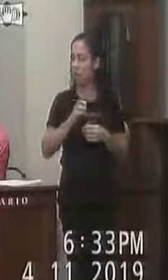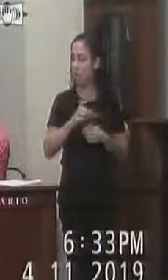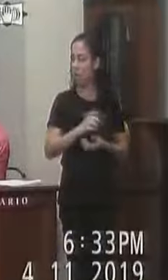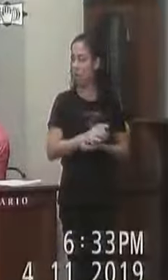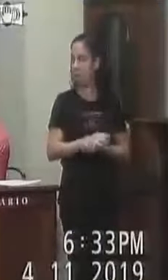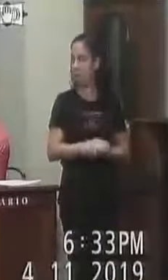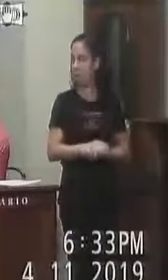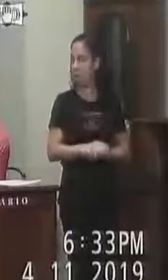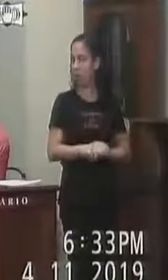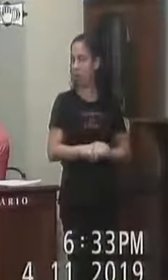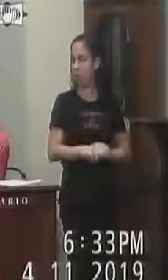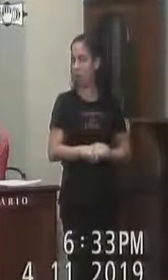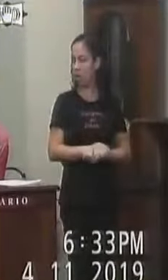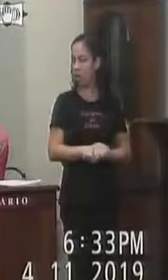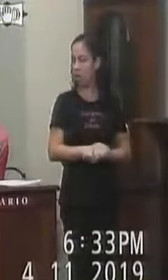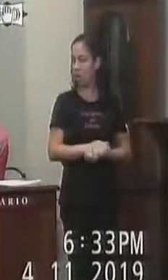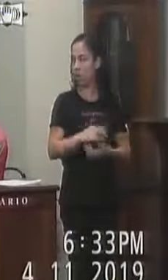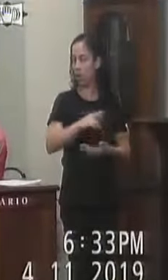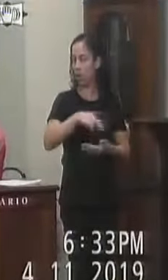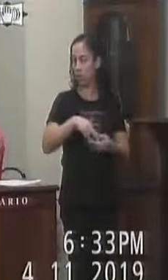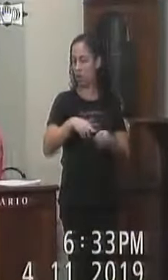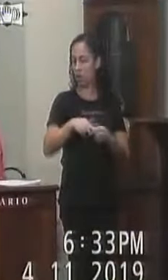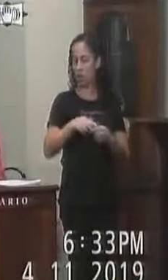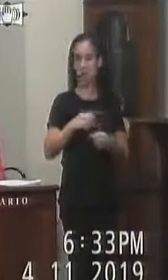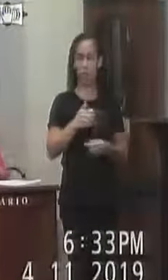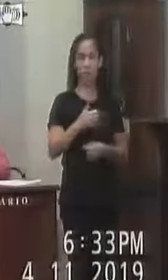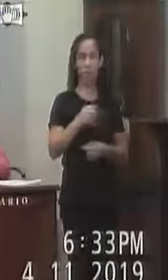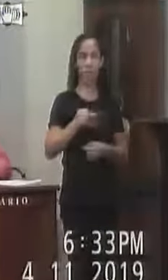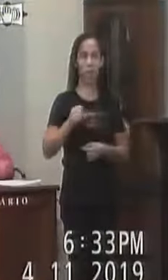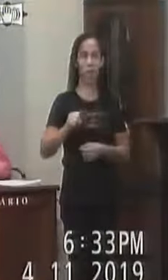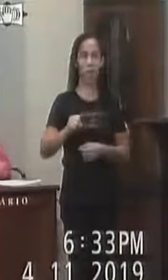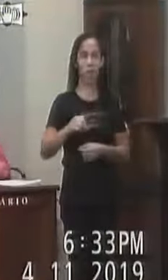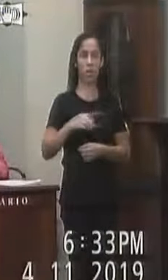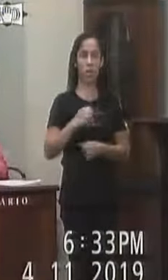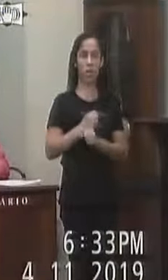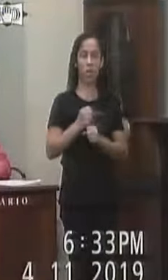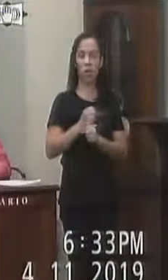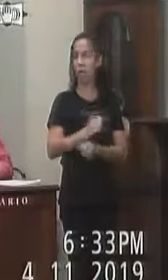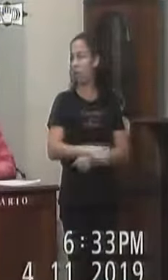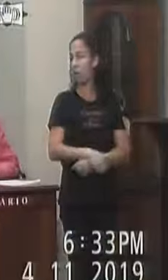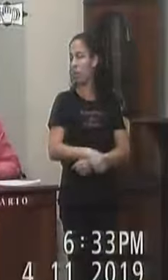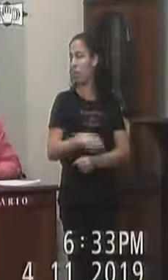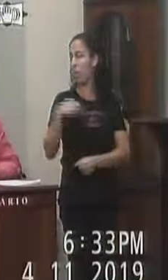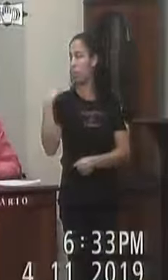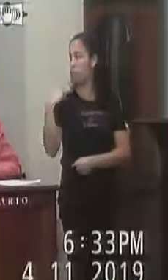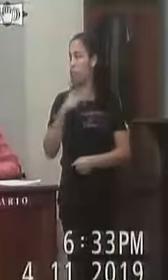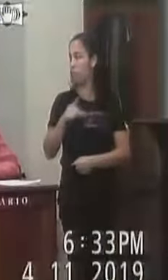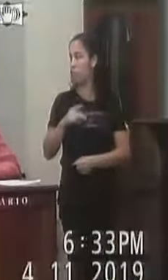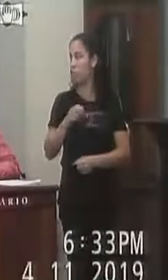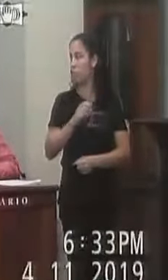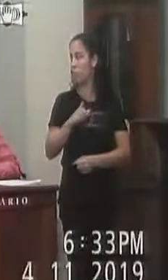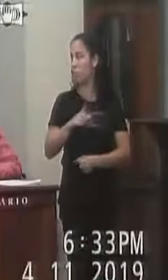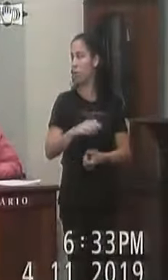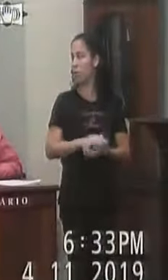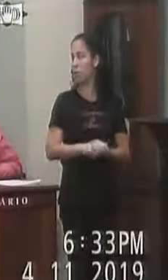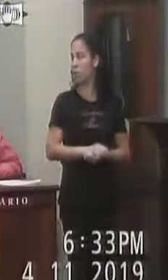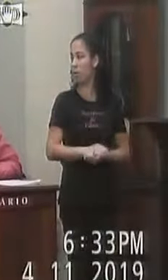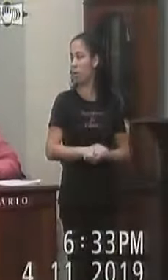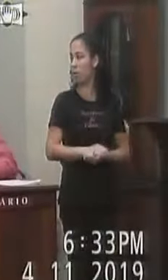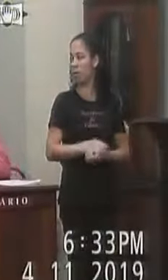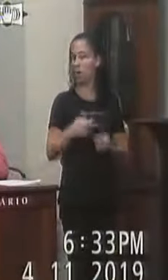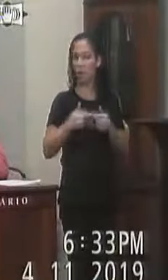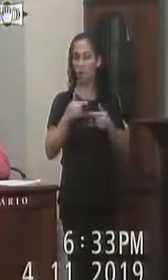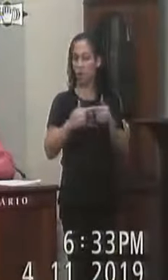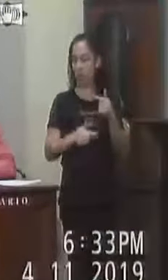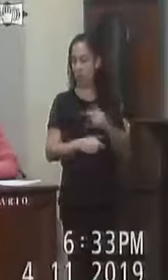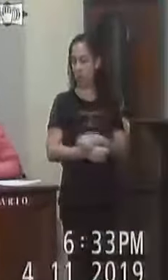O requerimento 108 de 2019 Do vereador professor Rafael de Oliveira Tavares Se